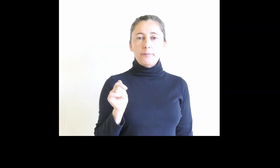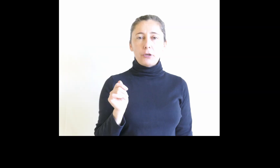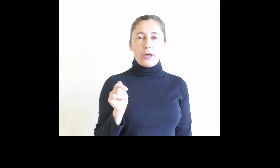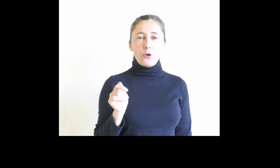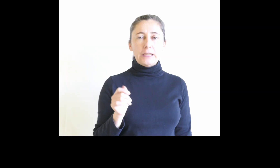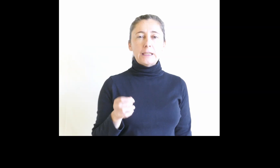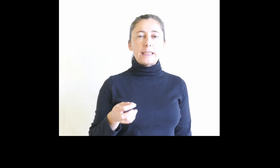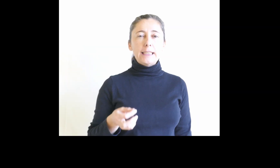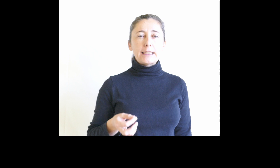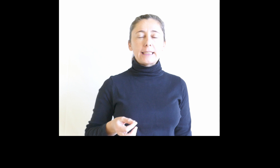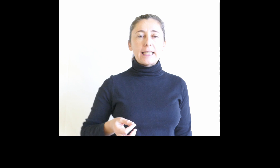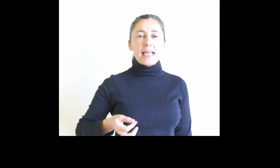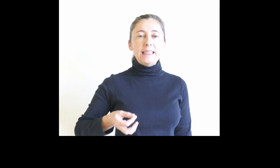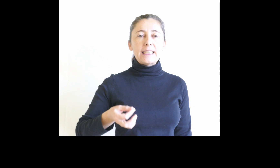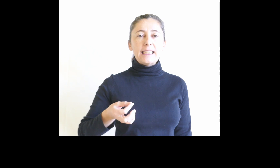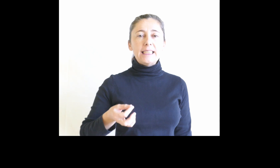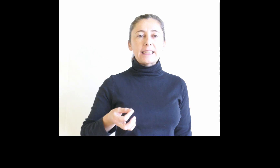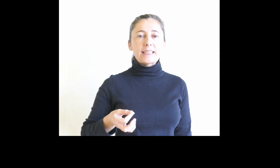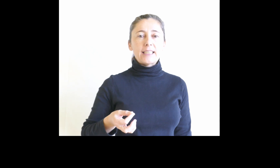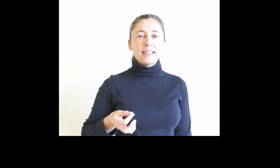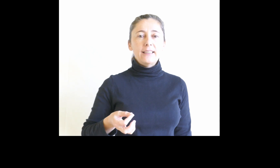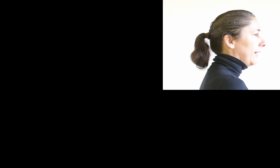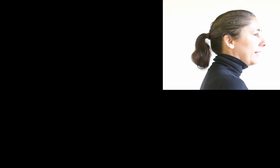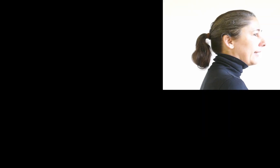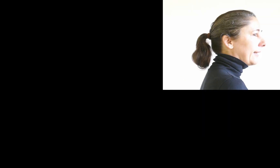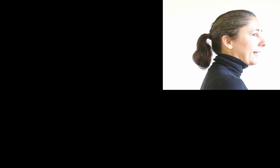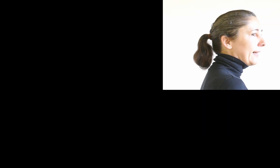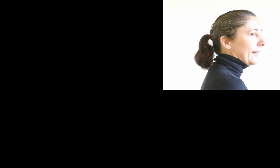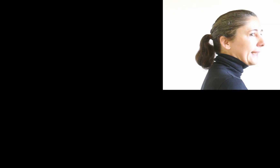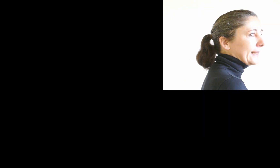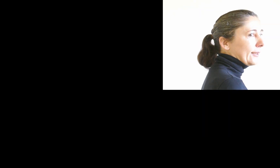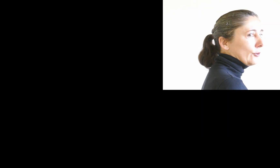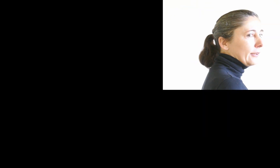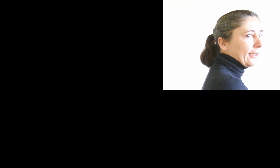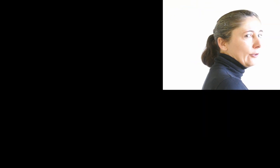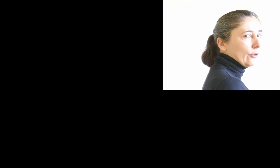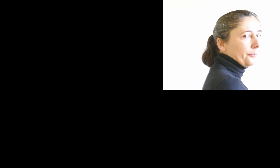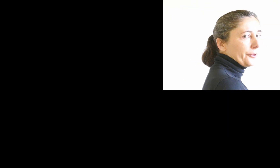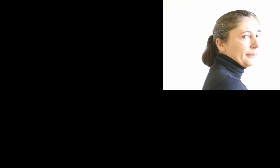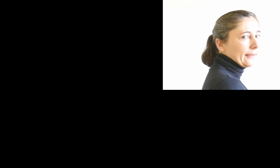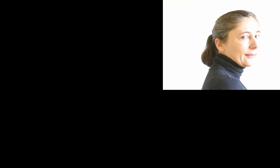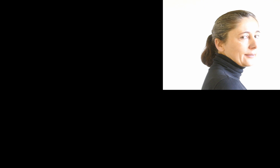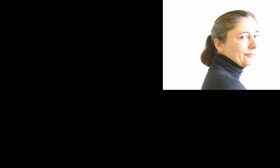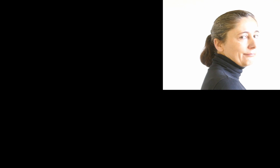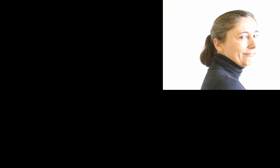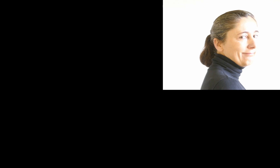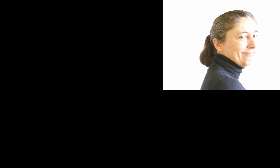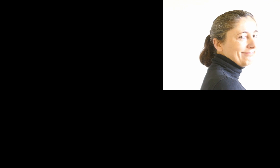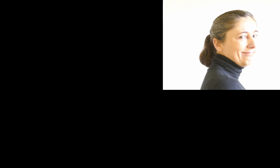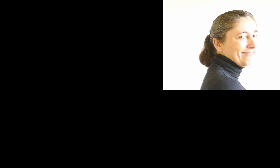Pero Ramón insiste, insiste, até que cae na tentación de irlo comprobar.